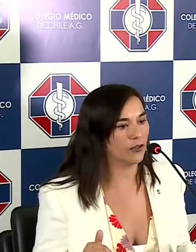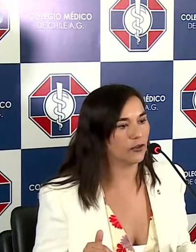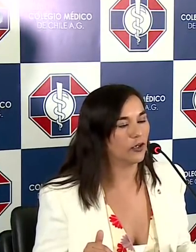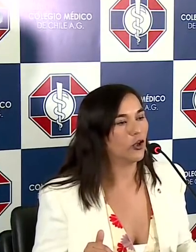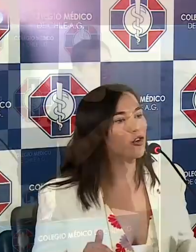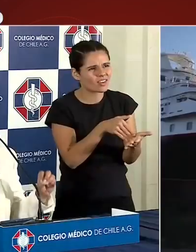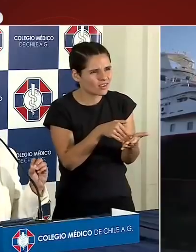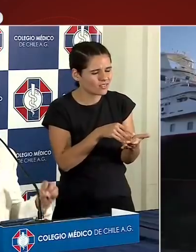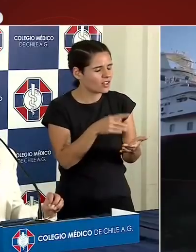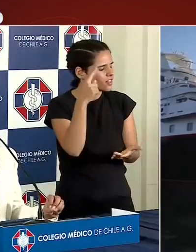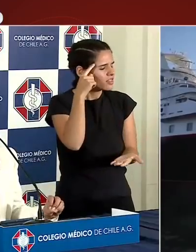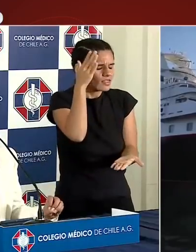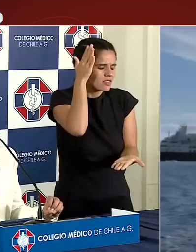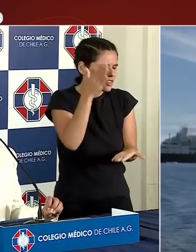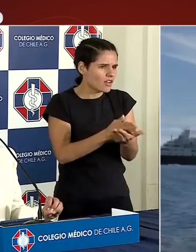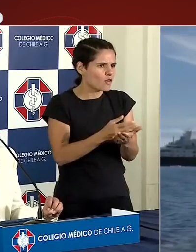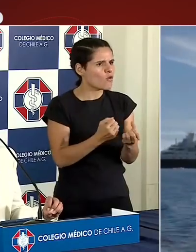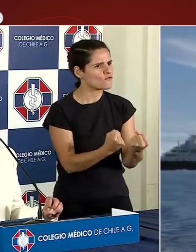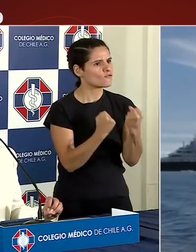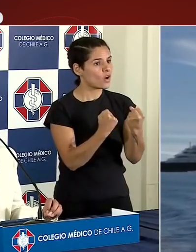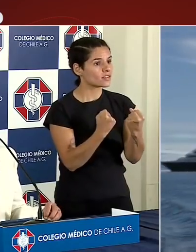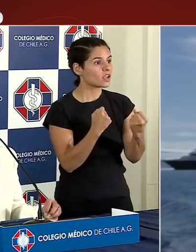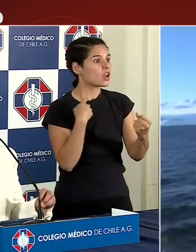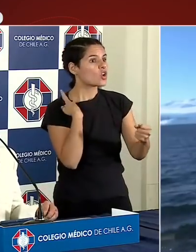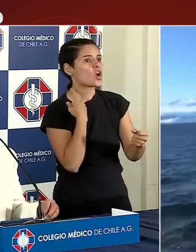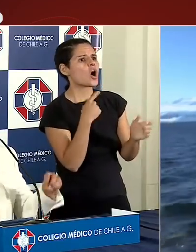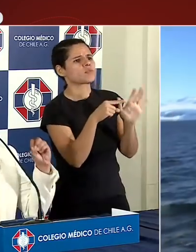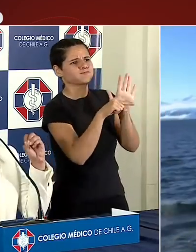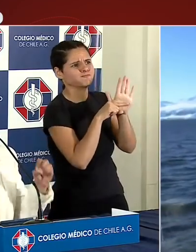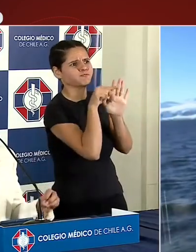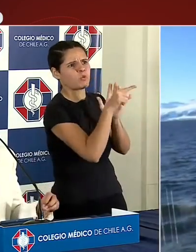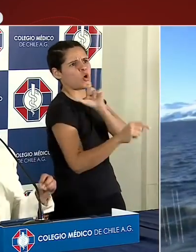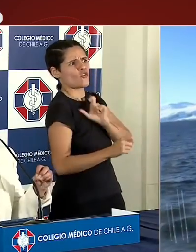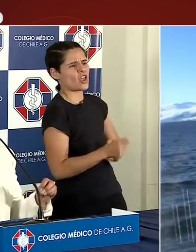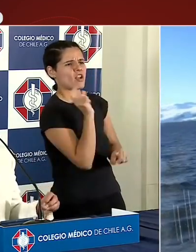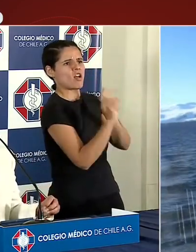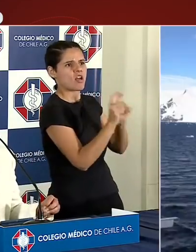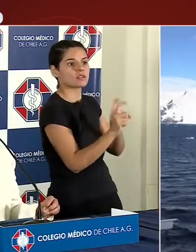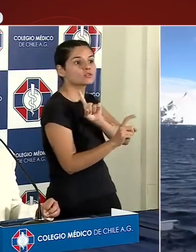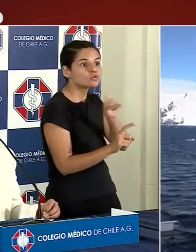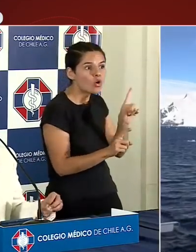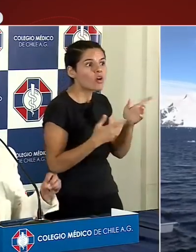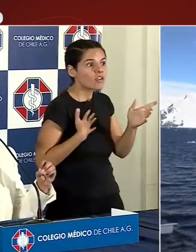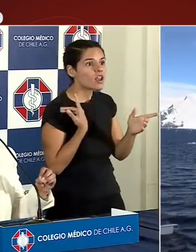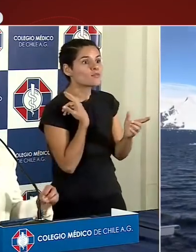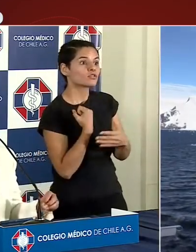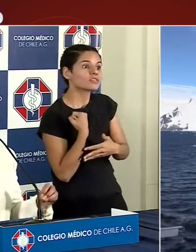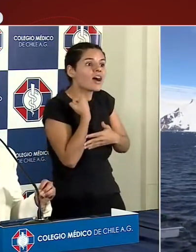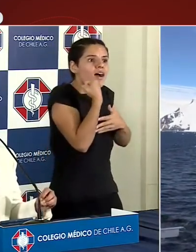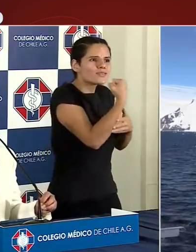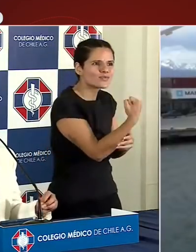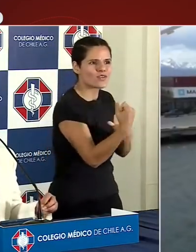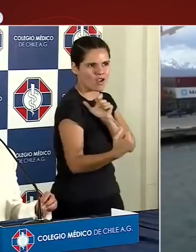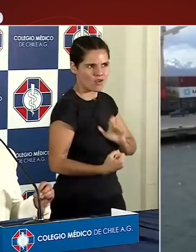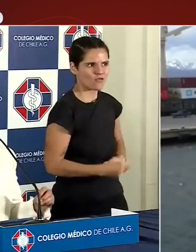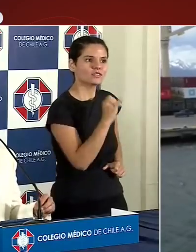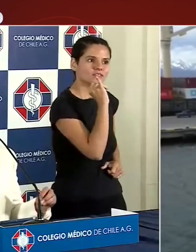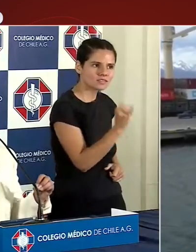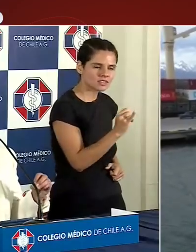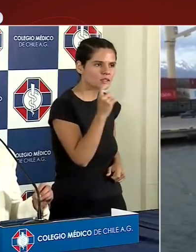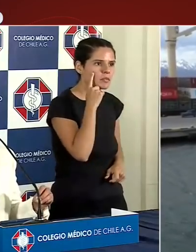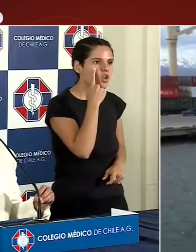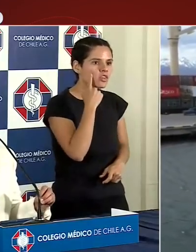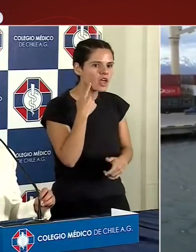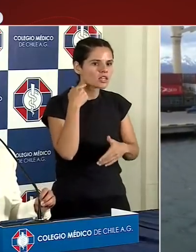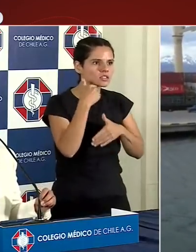reforzarlo. No queremos echarle la culpa al gobierno, queremos colaborar con el gobierno. Pero pasados los días, creo